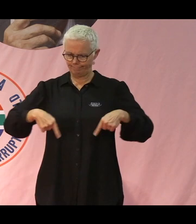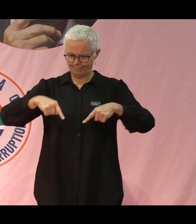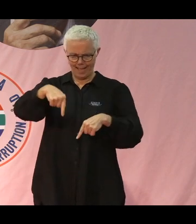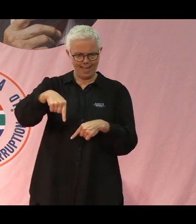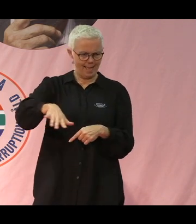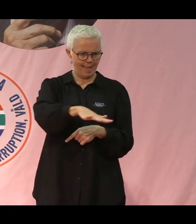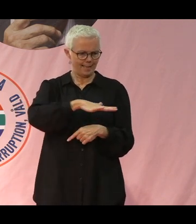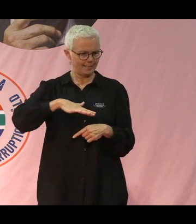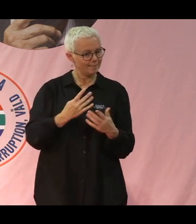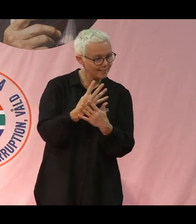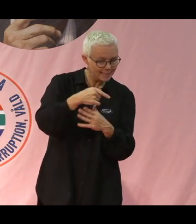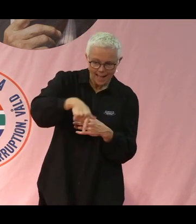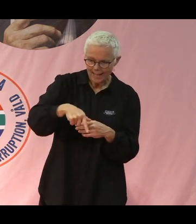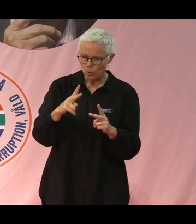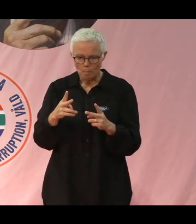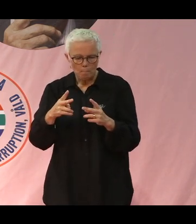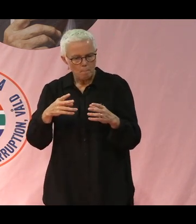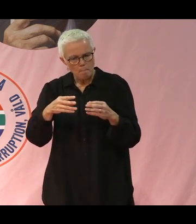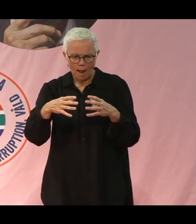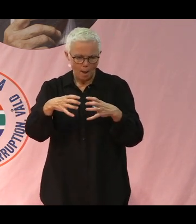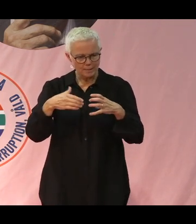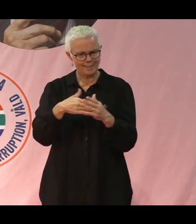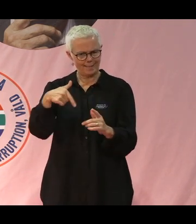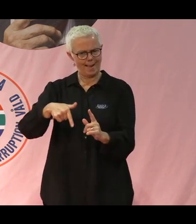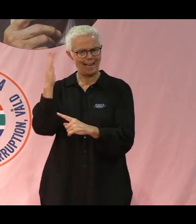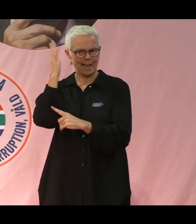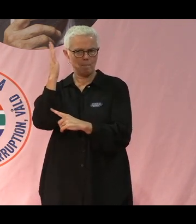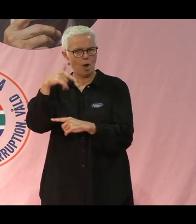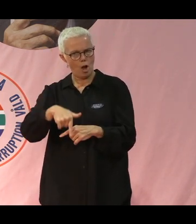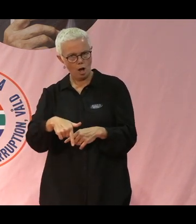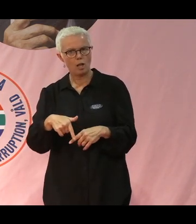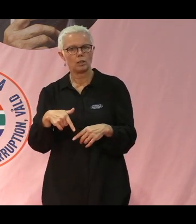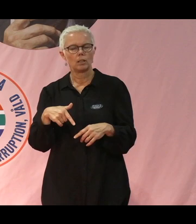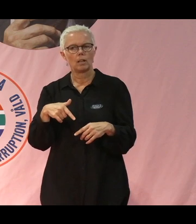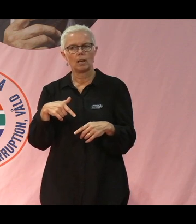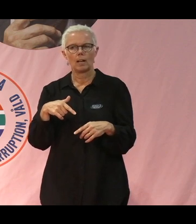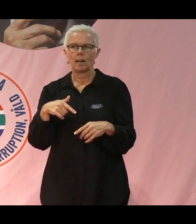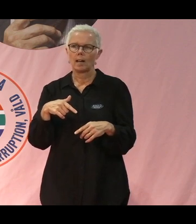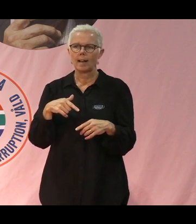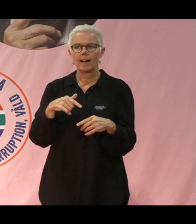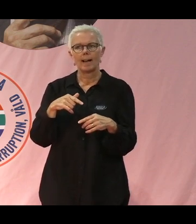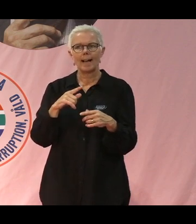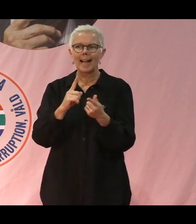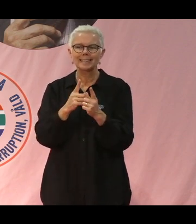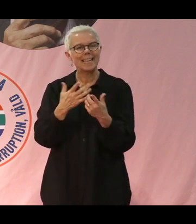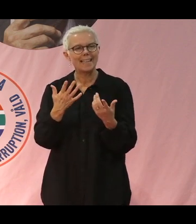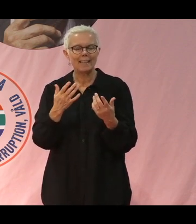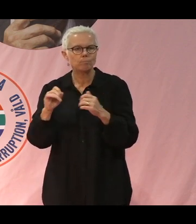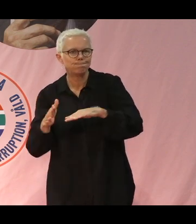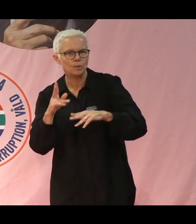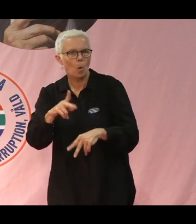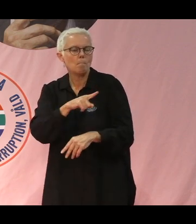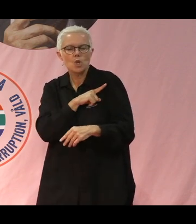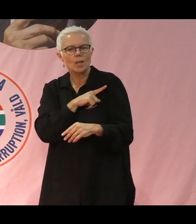bättre anpassade för det lokala klimatet. Kanske inte är lika riktigt lika produktiva, men man